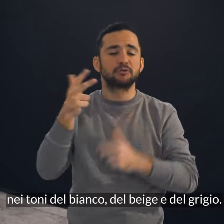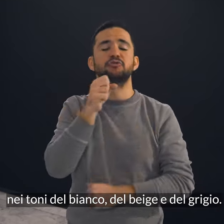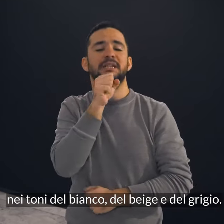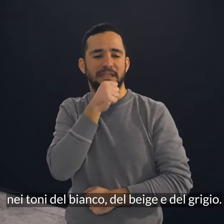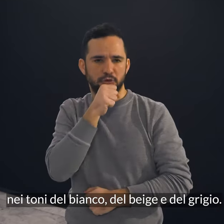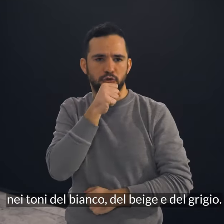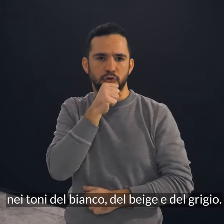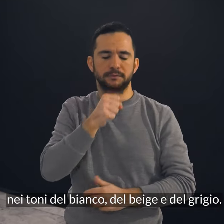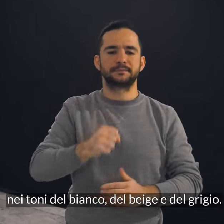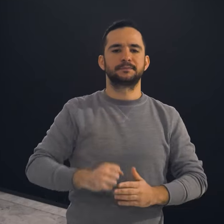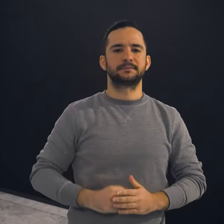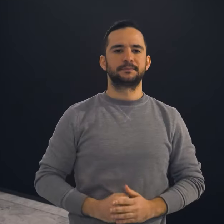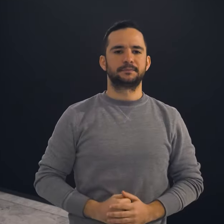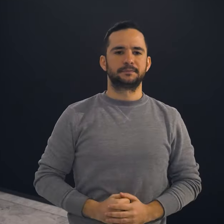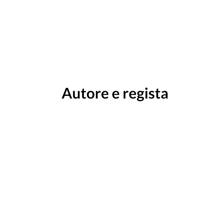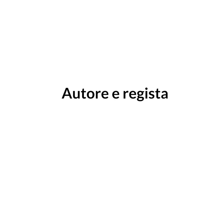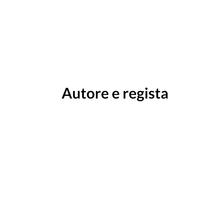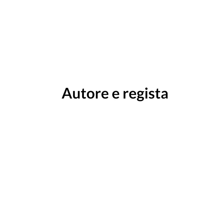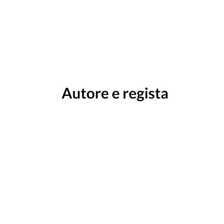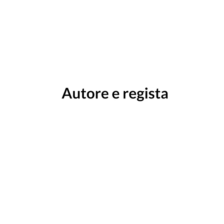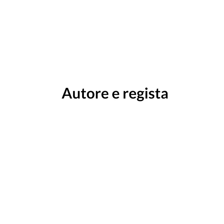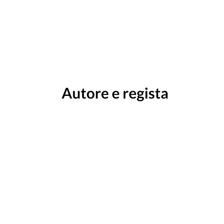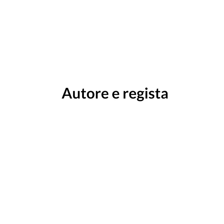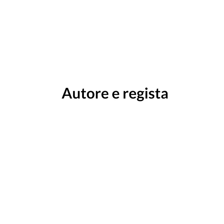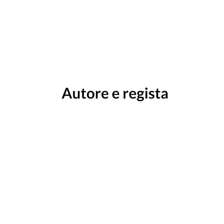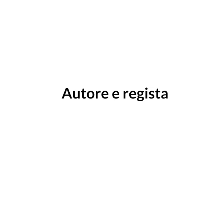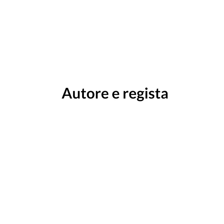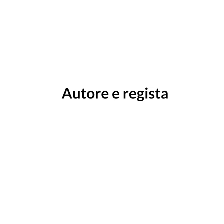e del grigio. Autore e regista